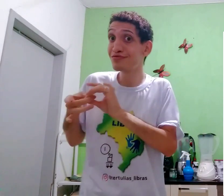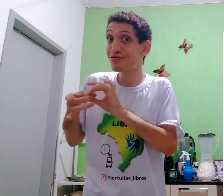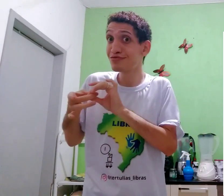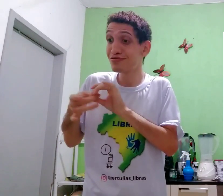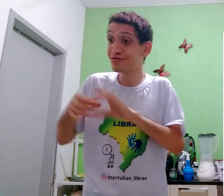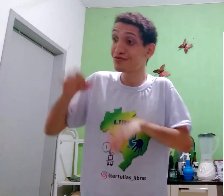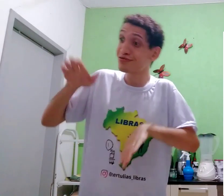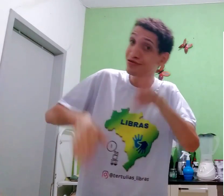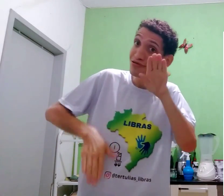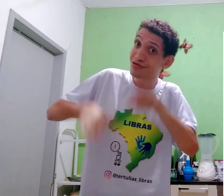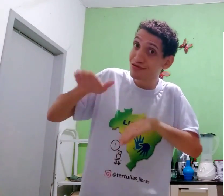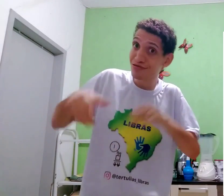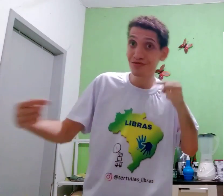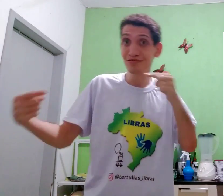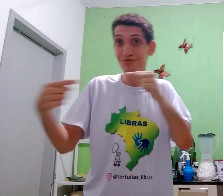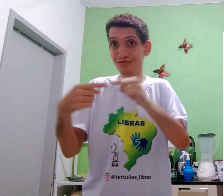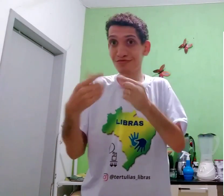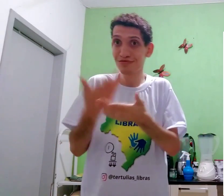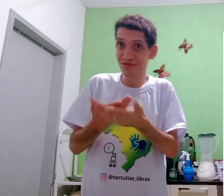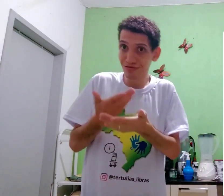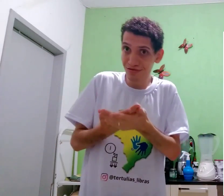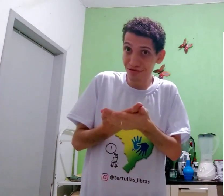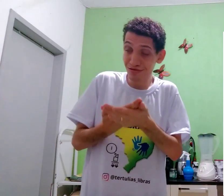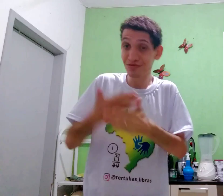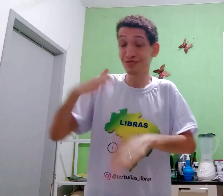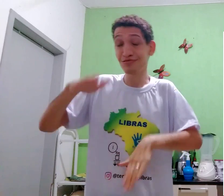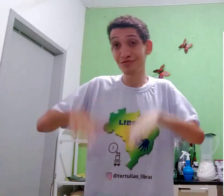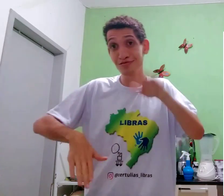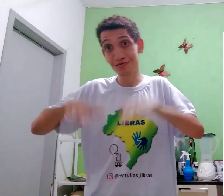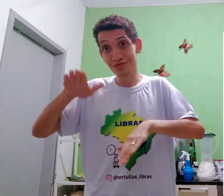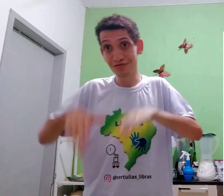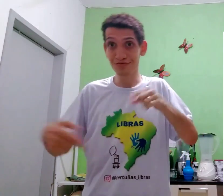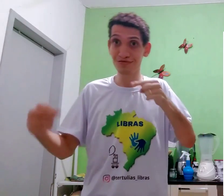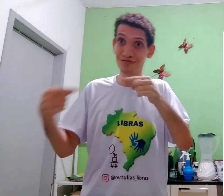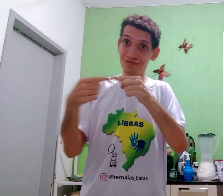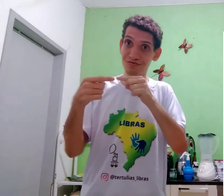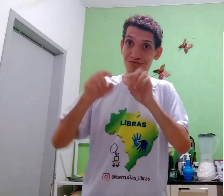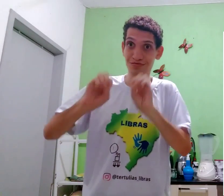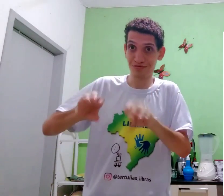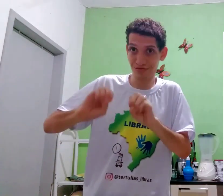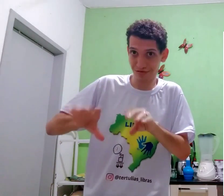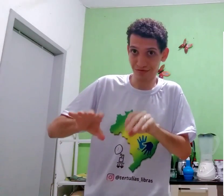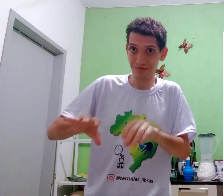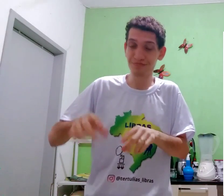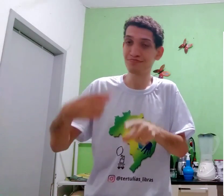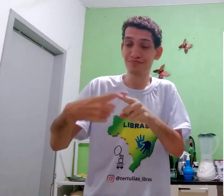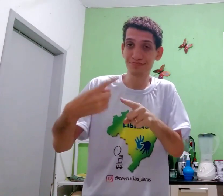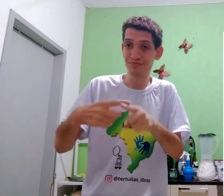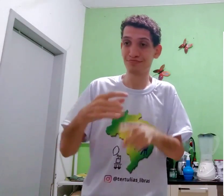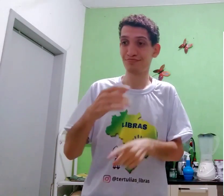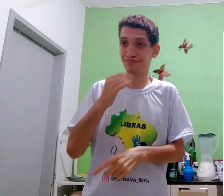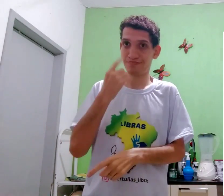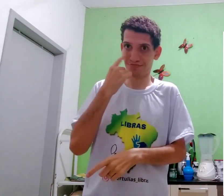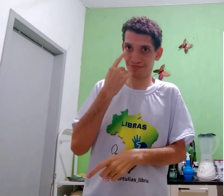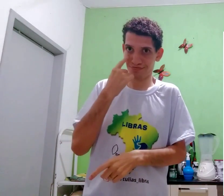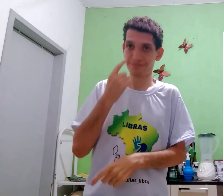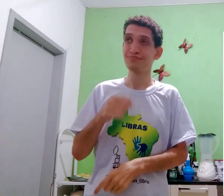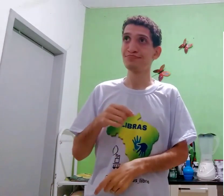do contexto, depende, combina estudar, depende, combina ensinar. Por quê?